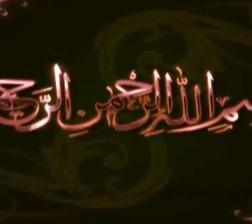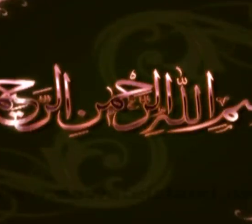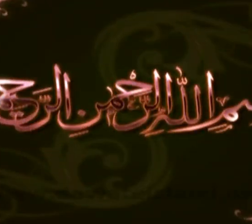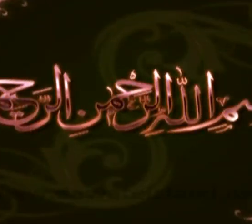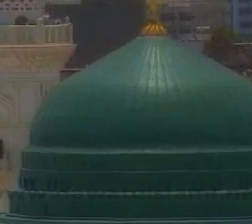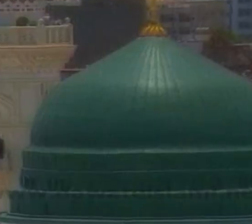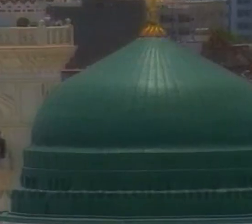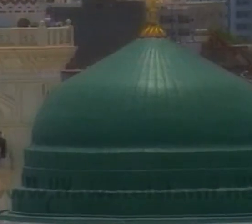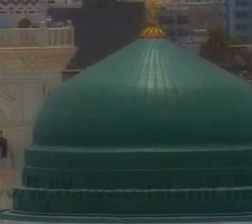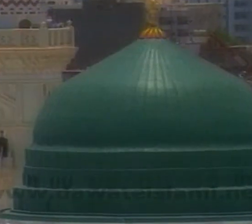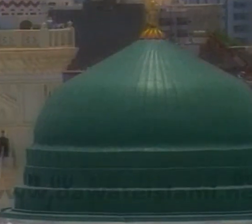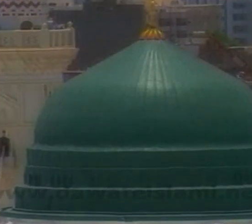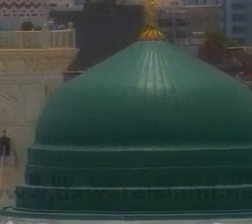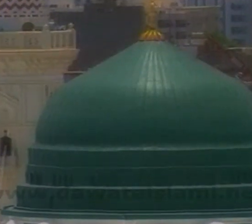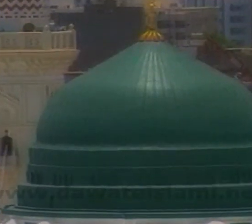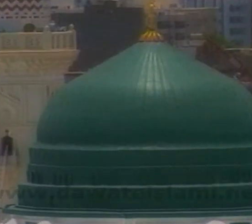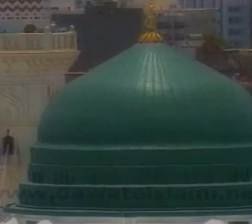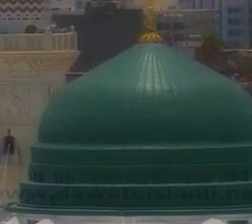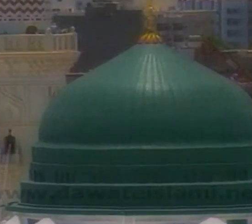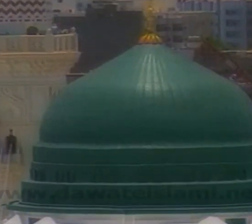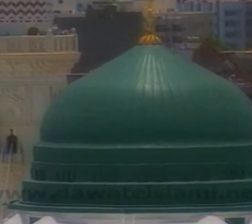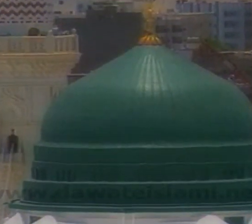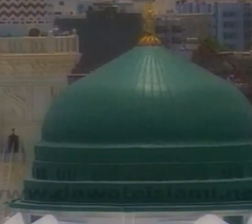صلاة والسلام علیکہ یا رسول اللہ